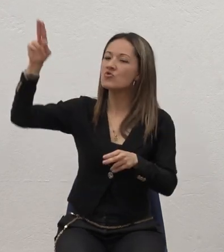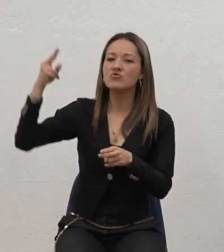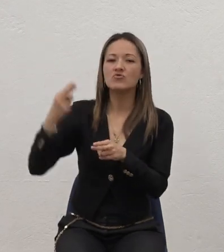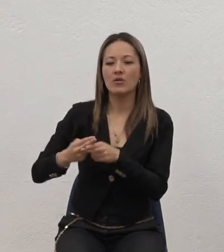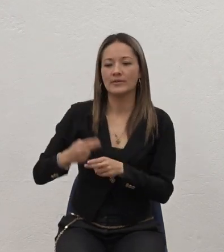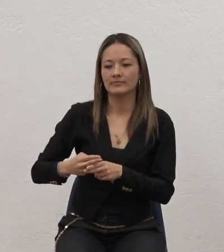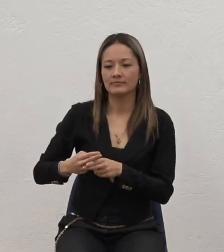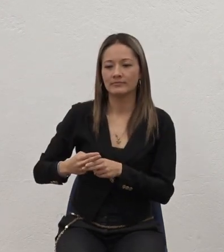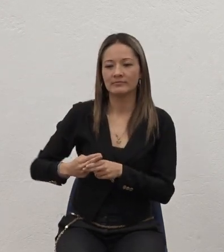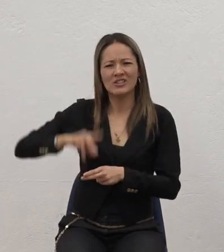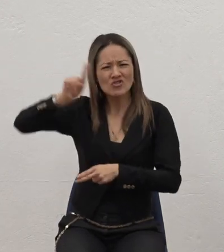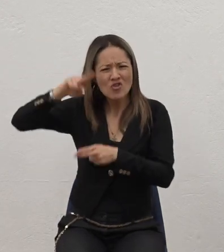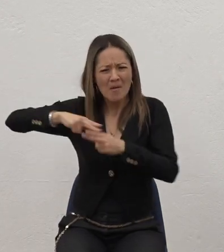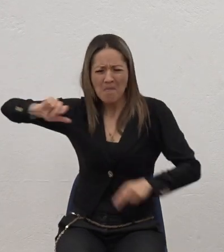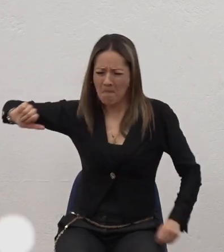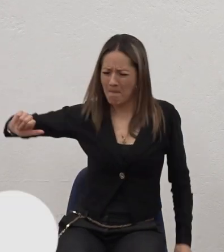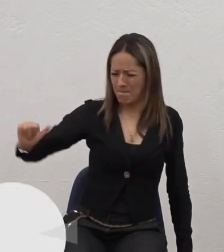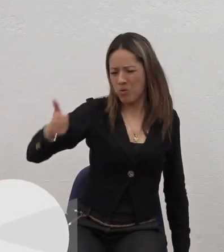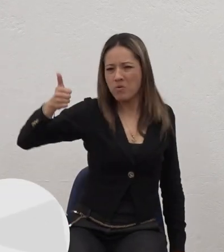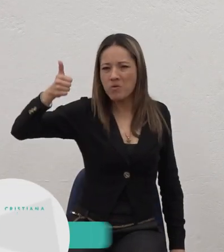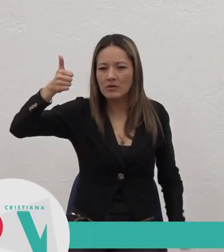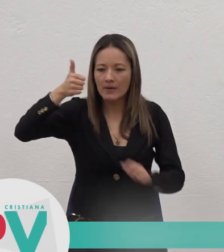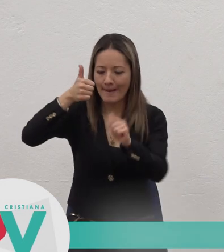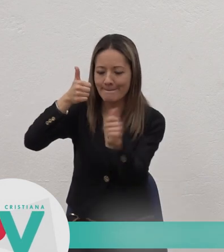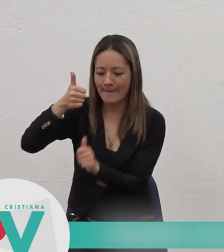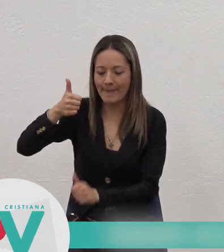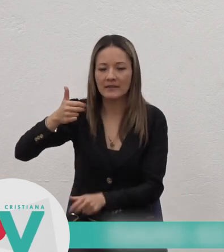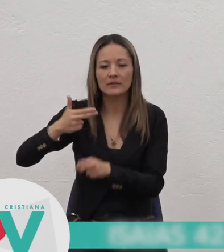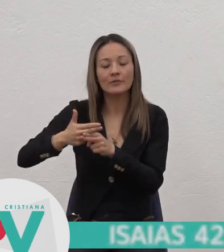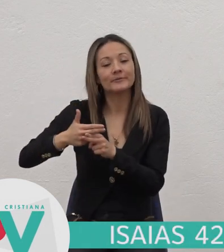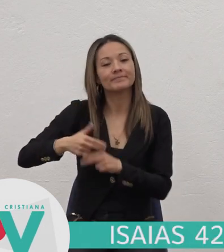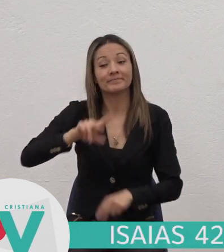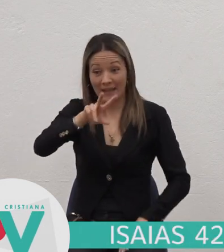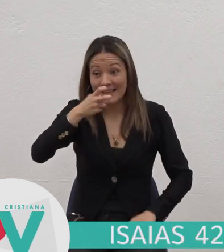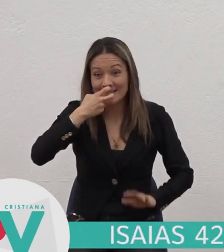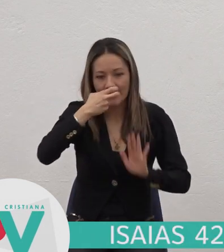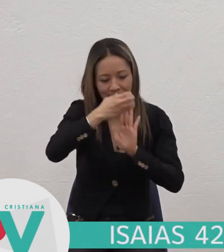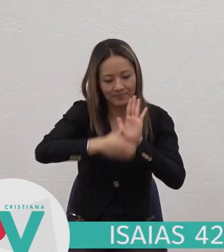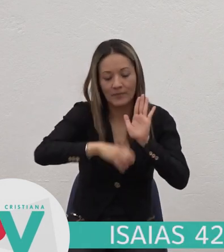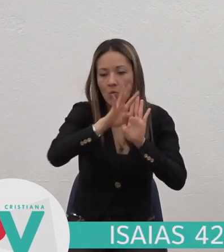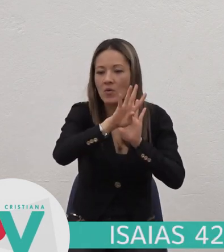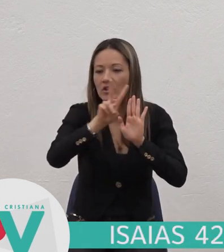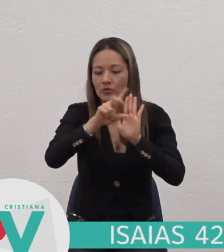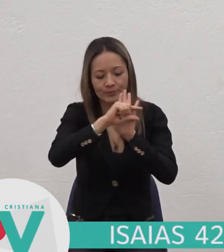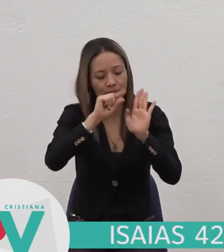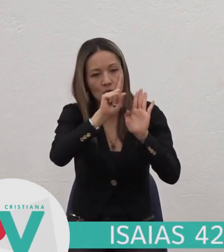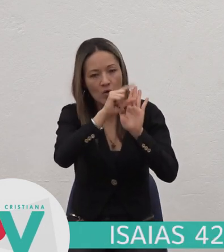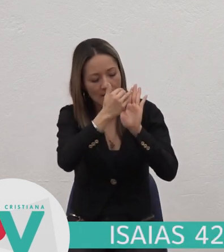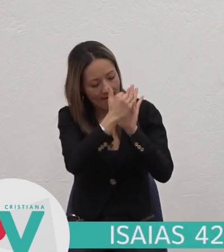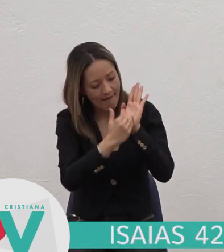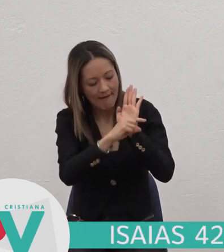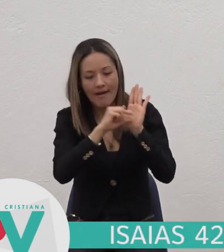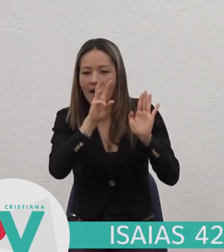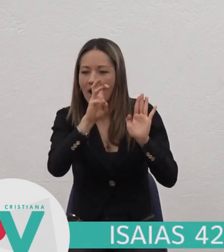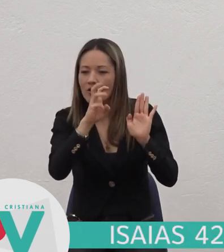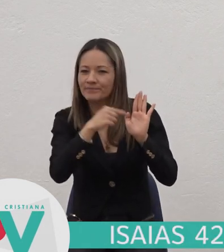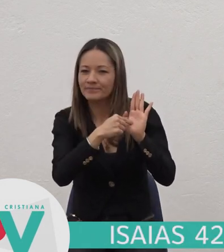nombre Que es sobre todo Nombre Isaías 42 Del 1 al 8 He aquí mi siervo Yo le sostendré